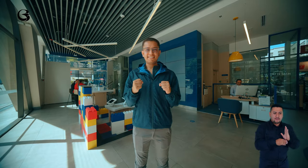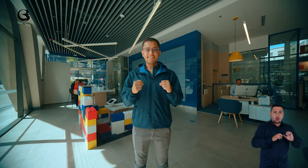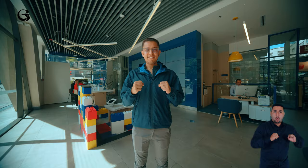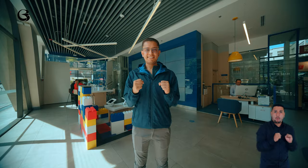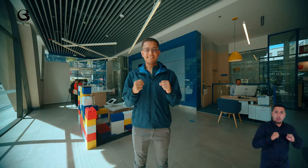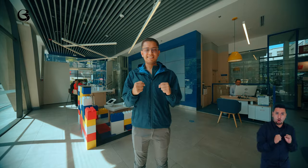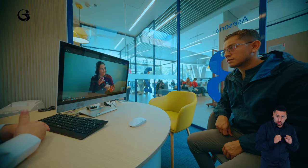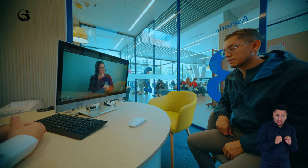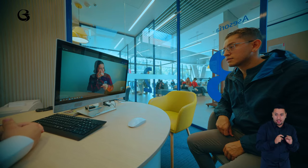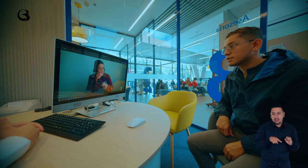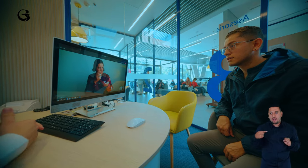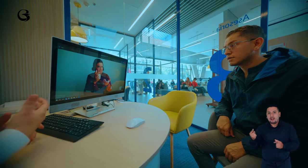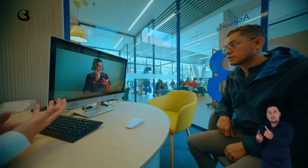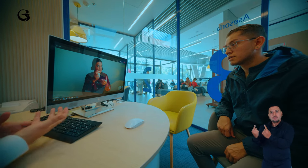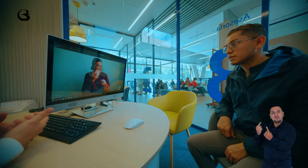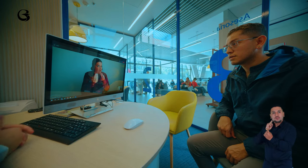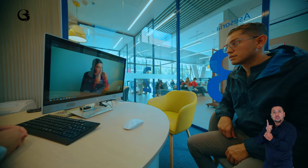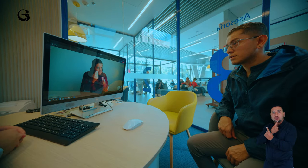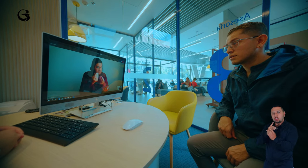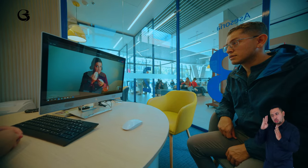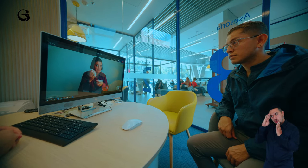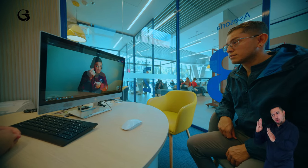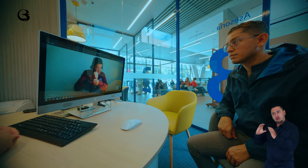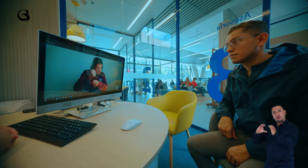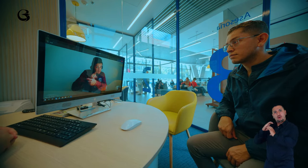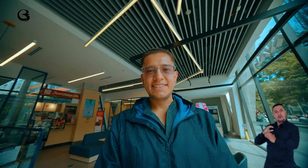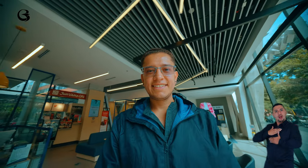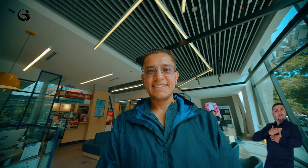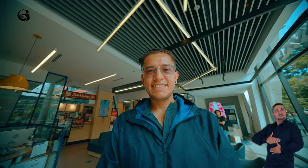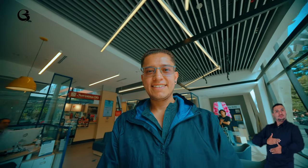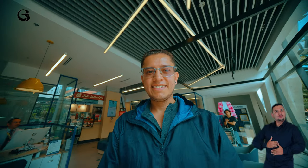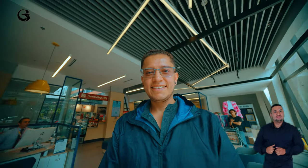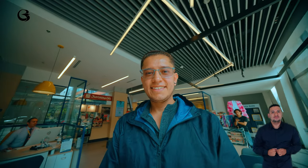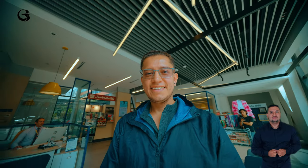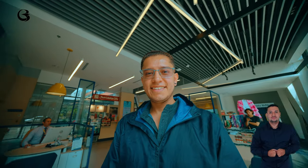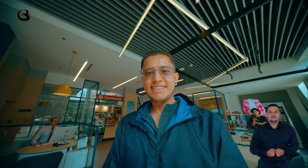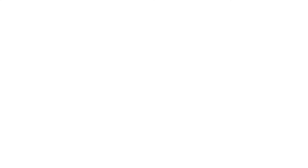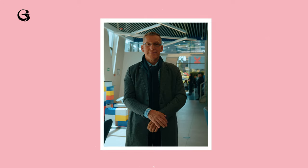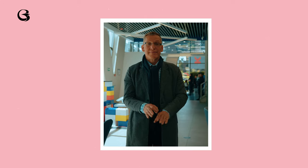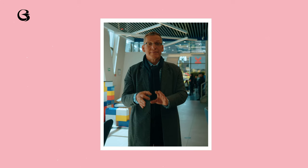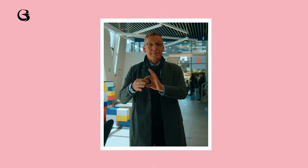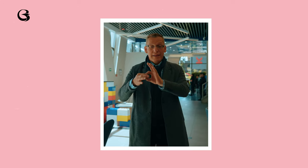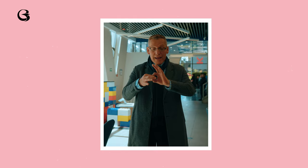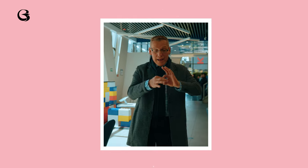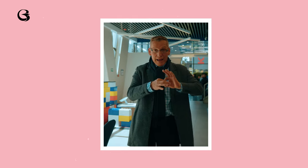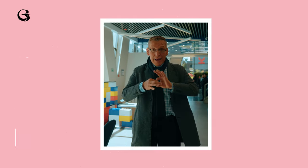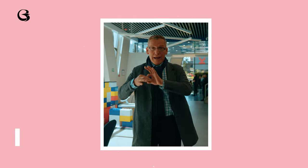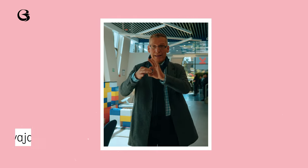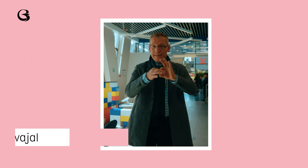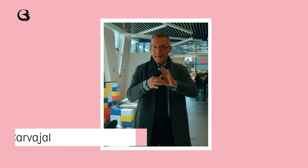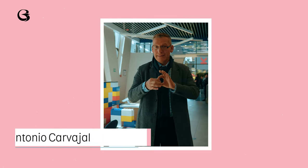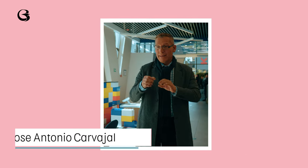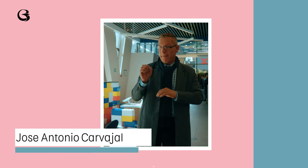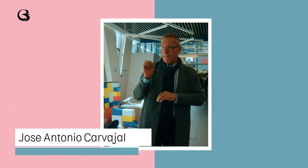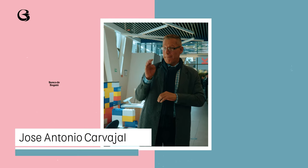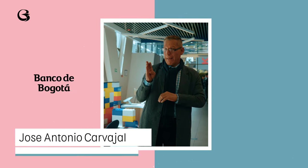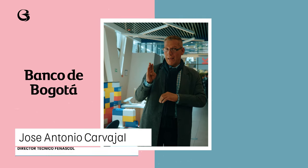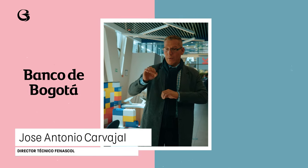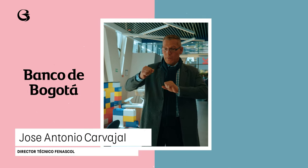Banco de Bogotá y aquellos clientes y visitantes que tienen algún tipo de discapacidad auditiva. La alianza Banco de Bogotá